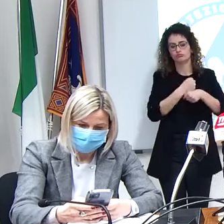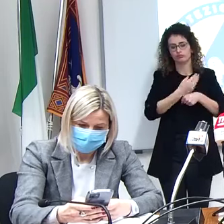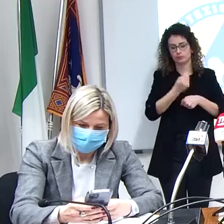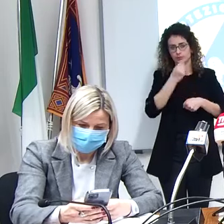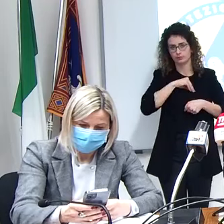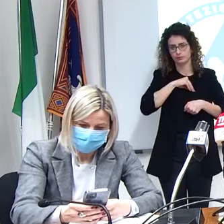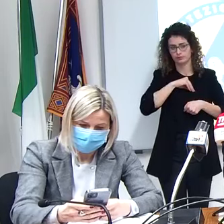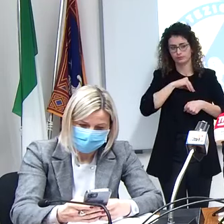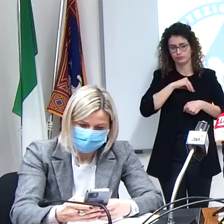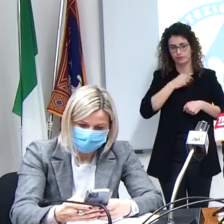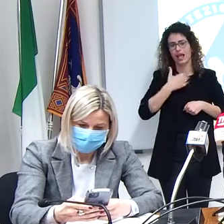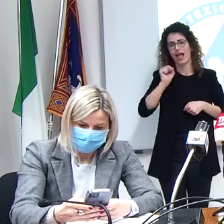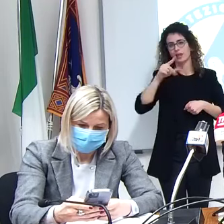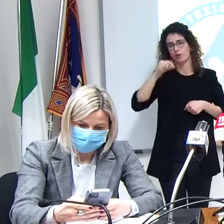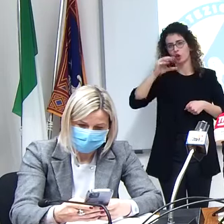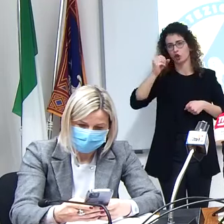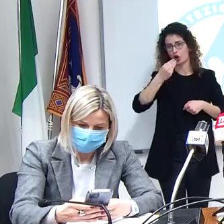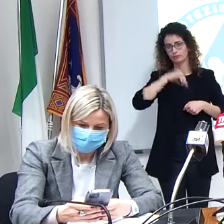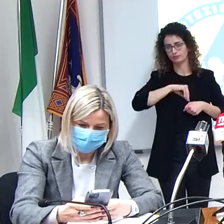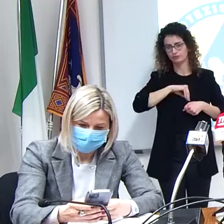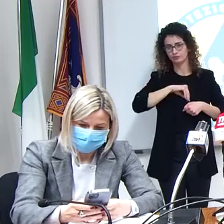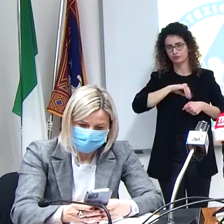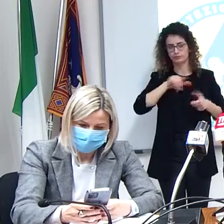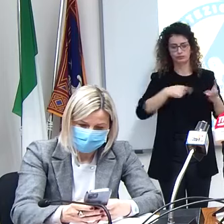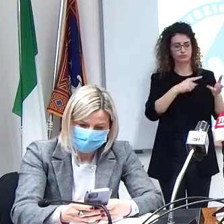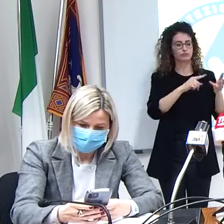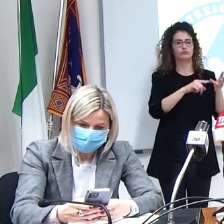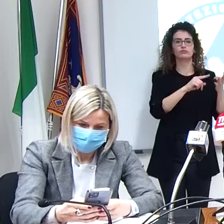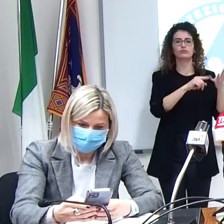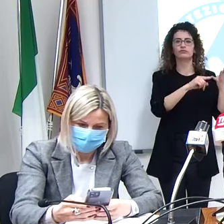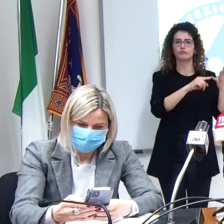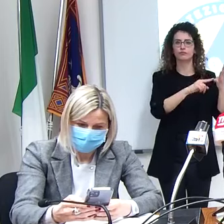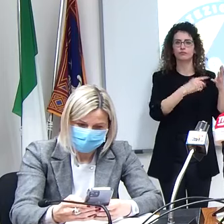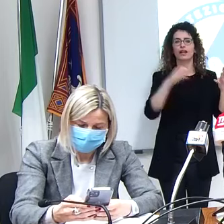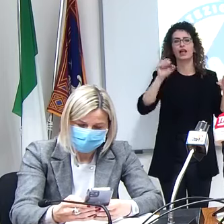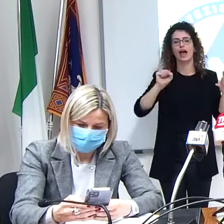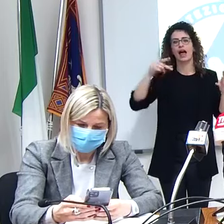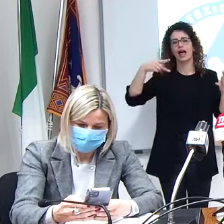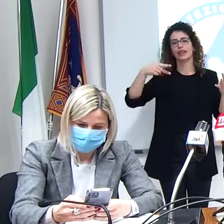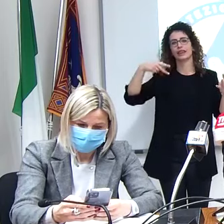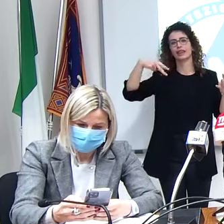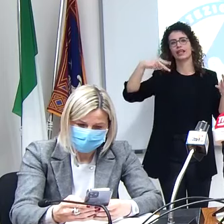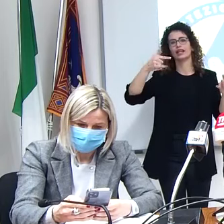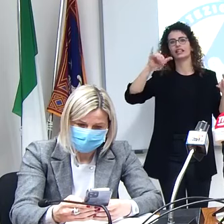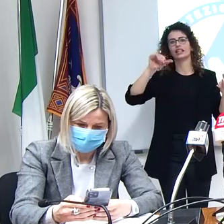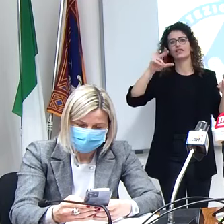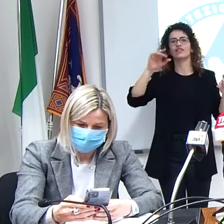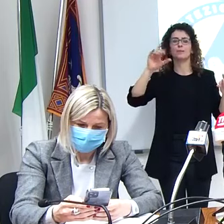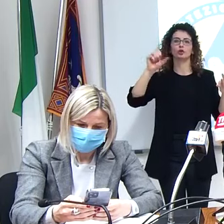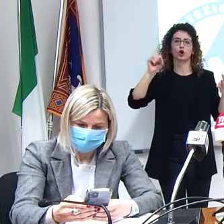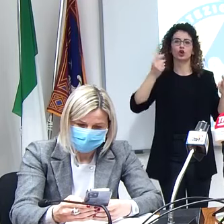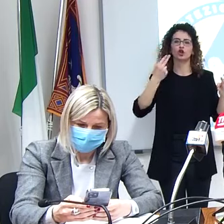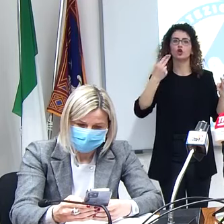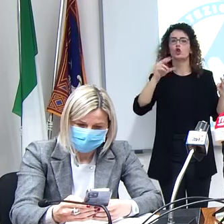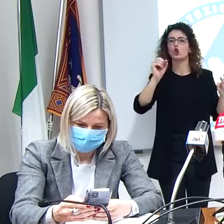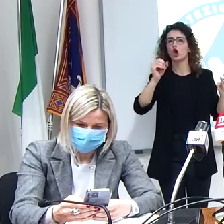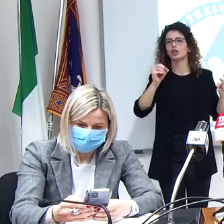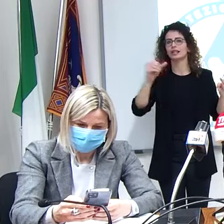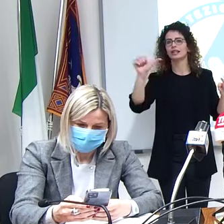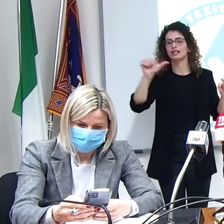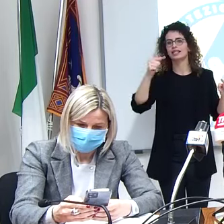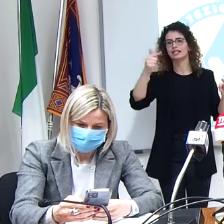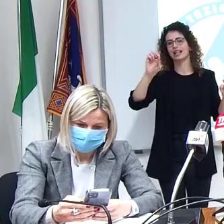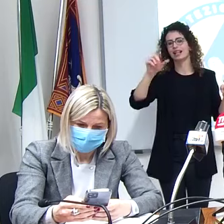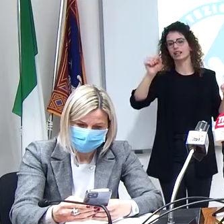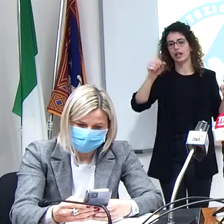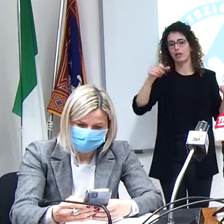si assumono gli antibiotici e gli antinfiammatori non steroidei nella fase anche iniziale adesso